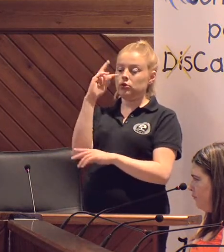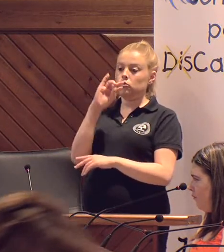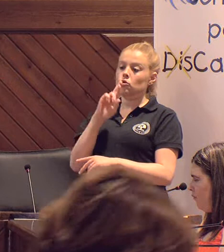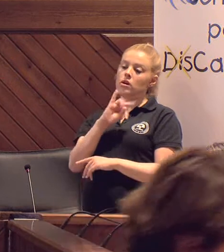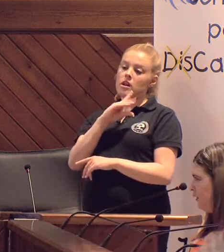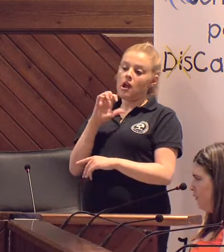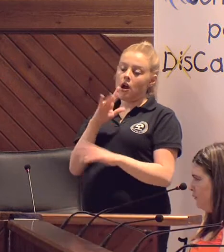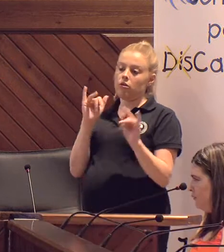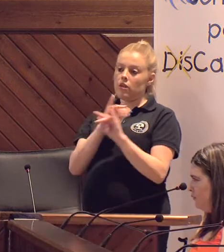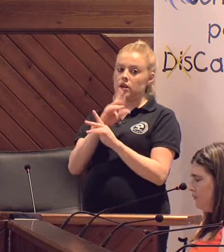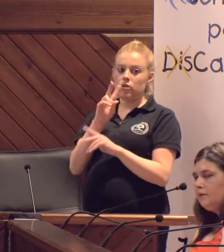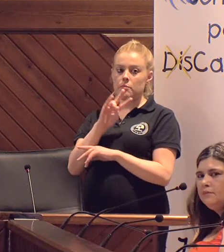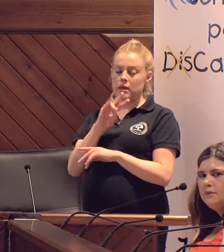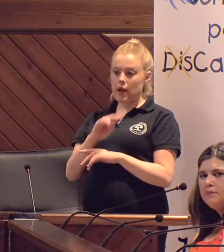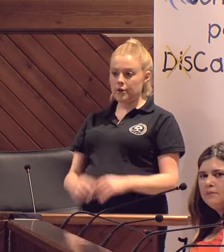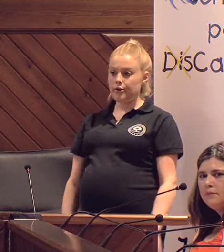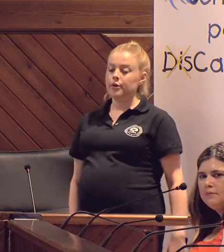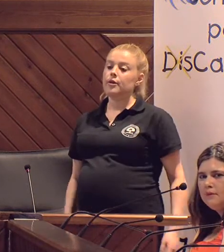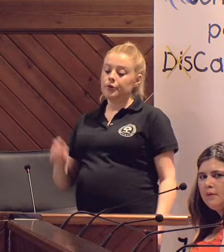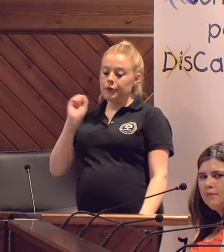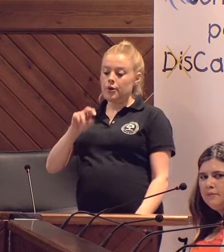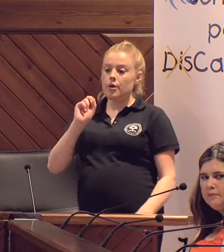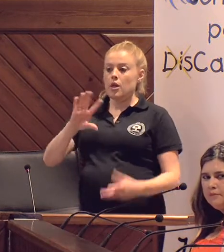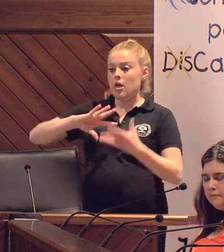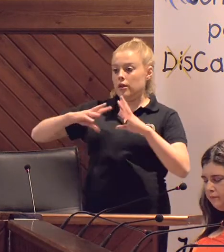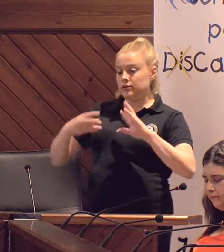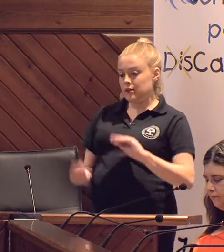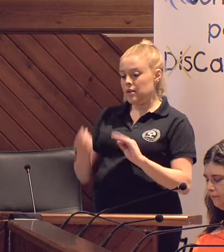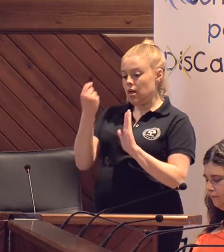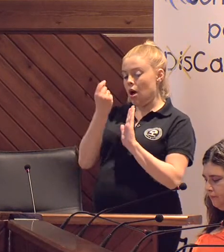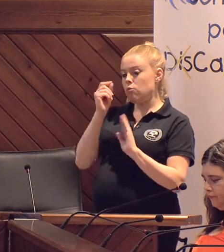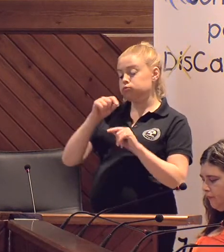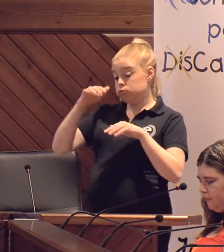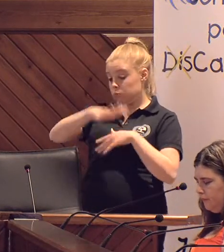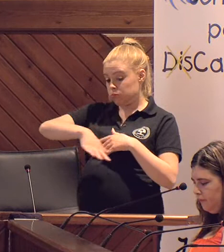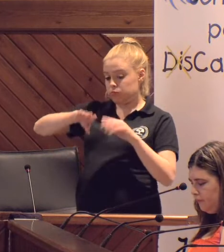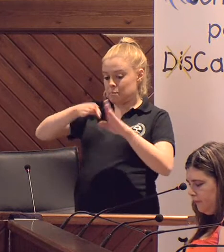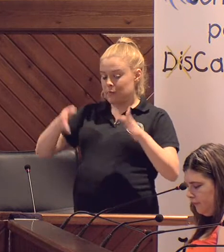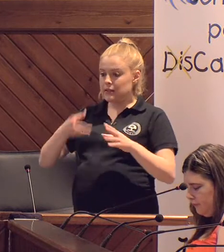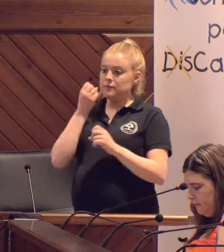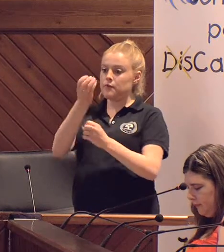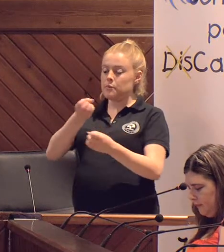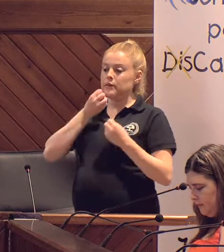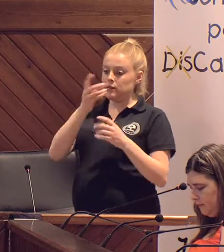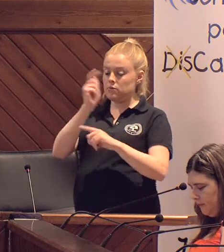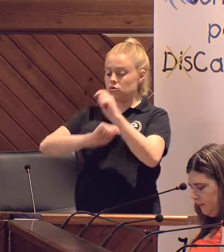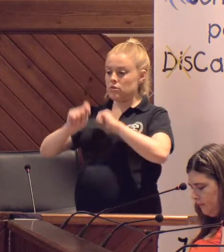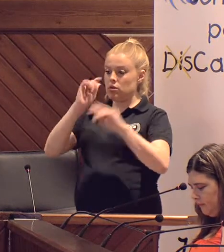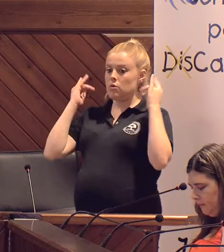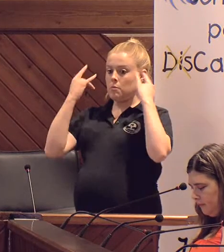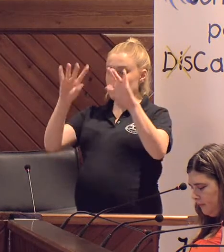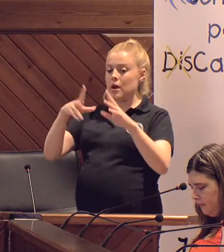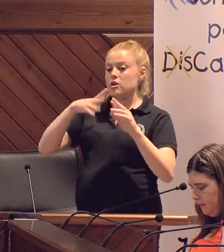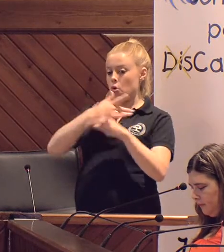Ricardo Delgado Vizcaíno. Ruta de senderismo adaptada. Se han instalado puntos informativos de las diferentes entidades participantes en el Paseo Marco Redondo.